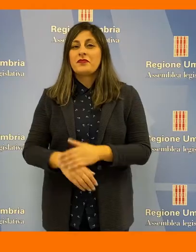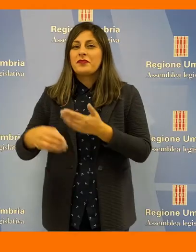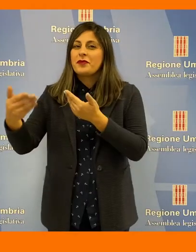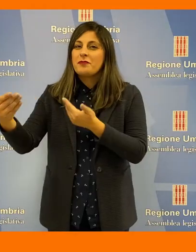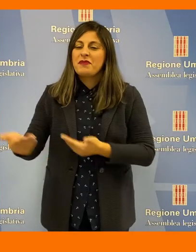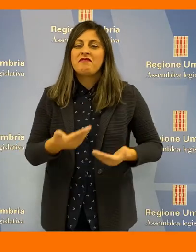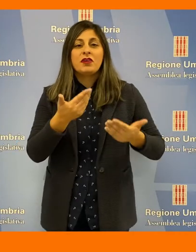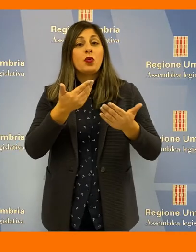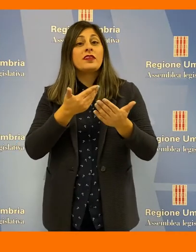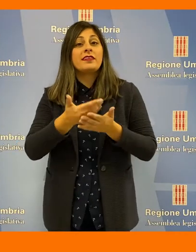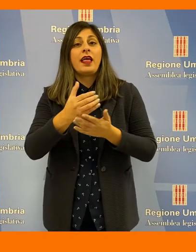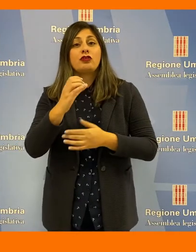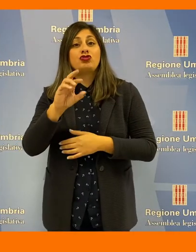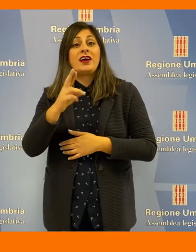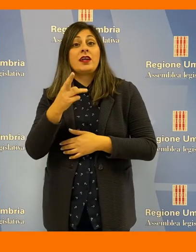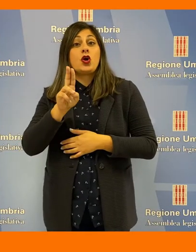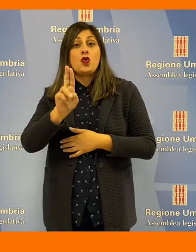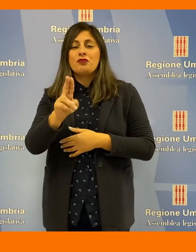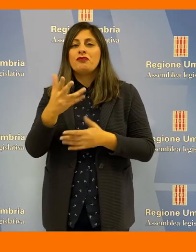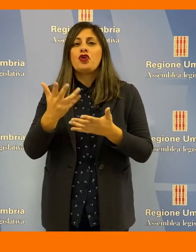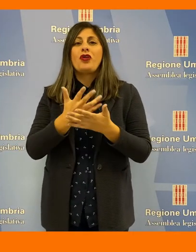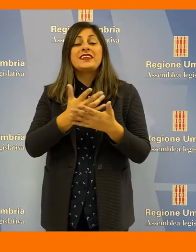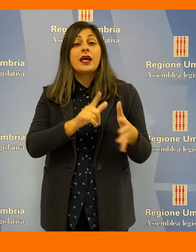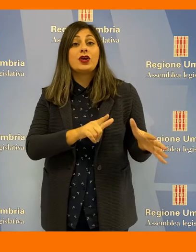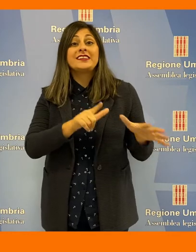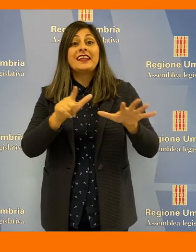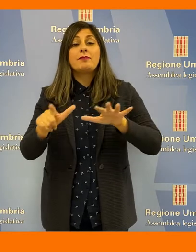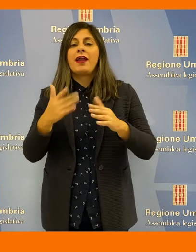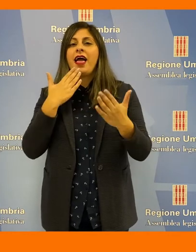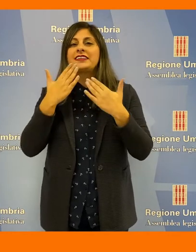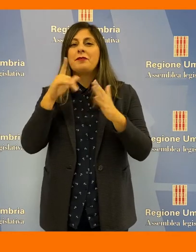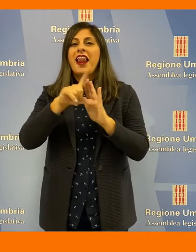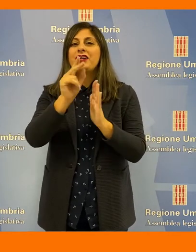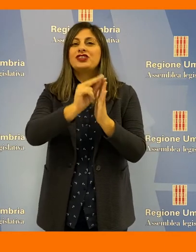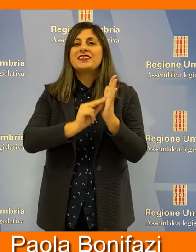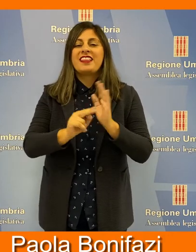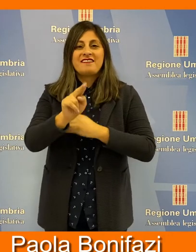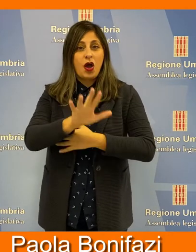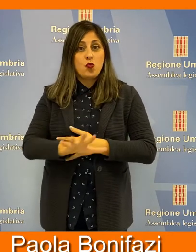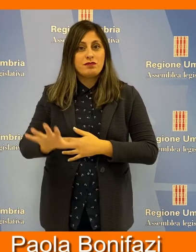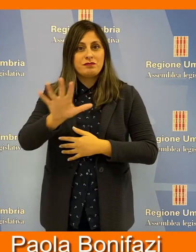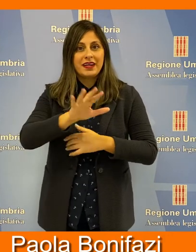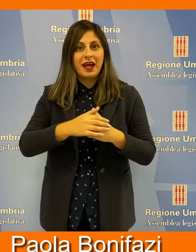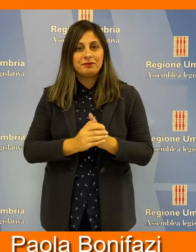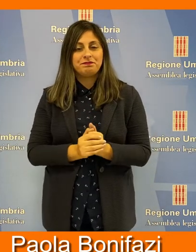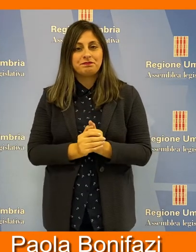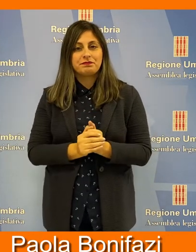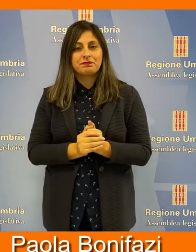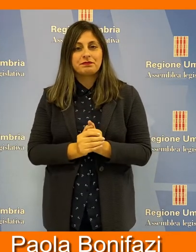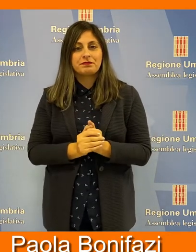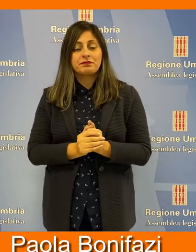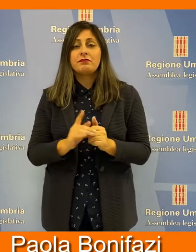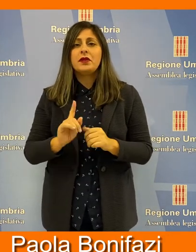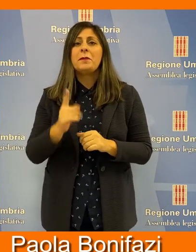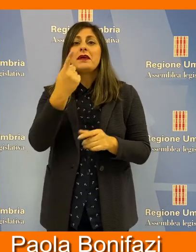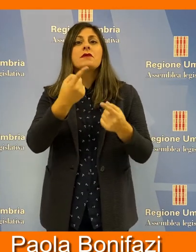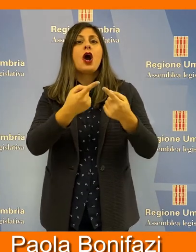Benvenuti a TeleCRU, il notiziario settimanale dell'Assemblea Legislativa dell'Umbria. Prosegue in prima